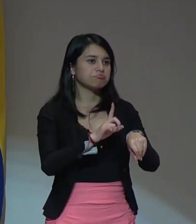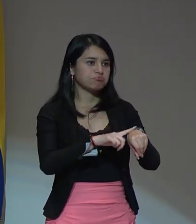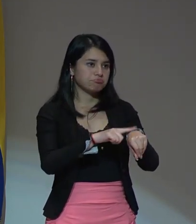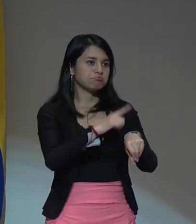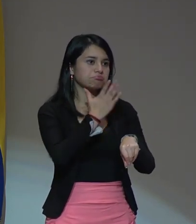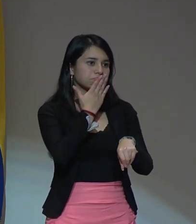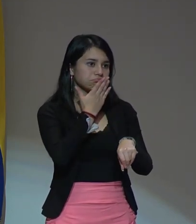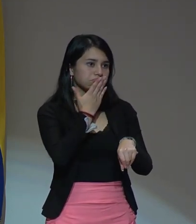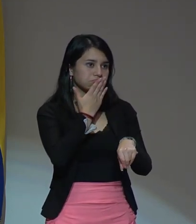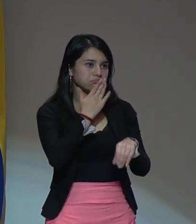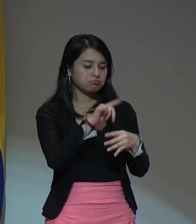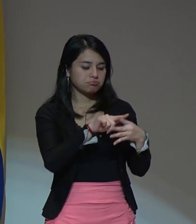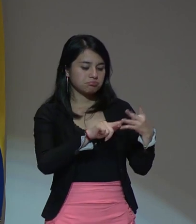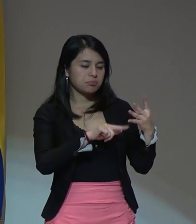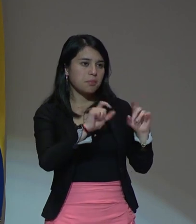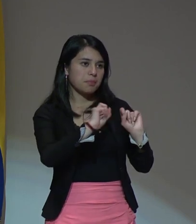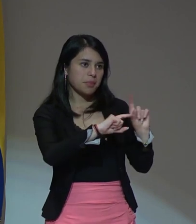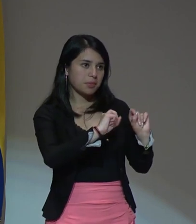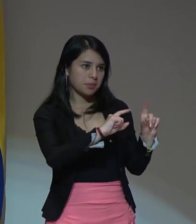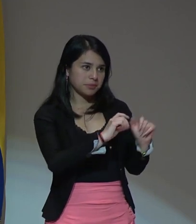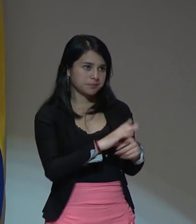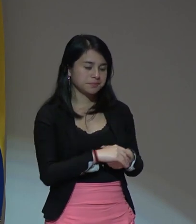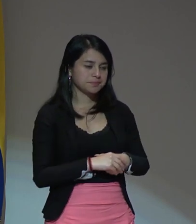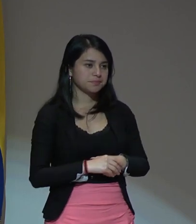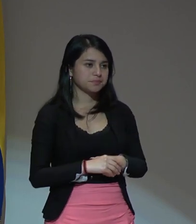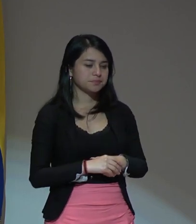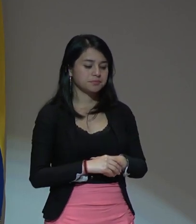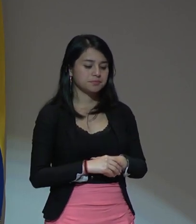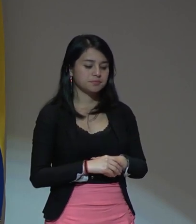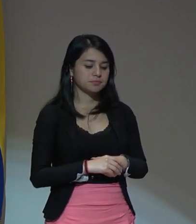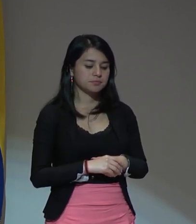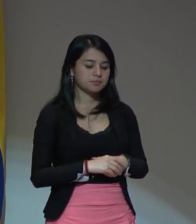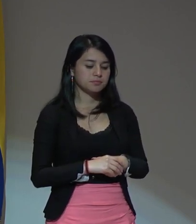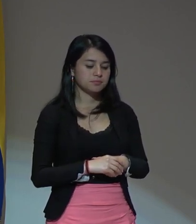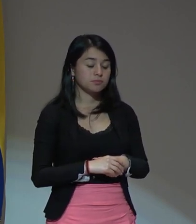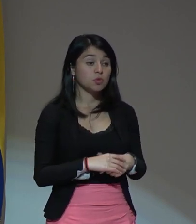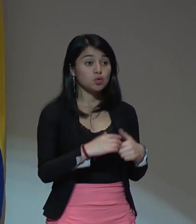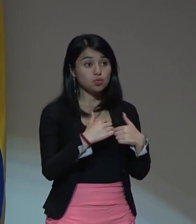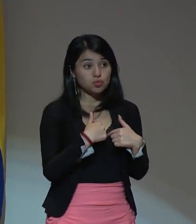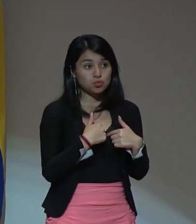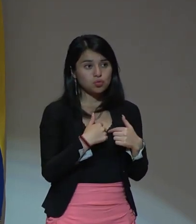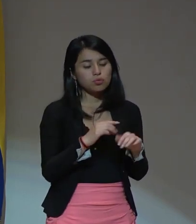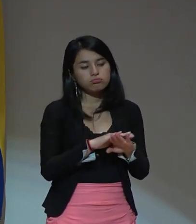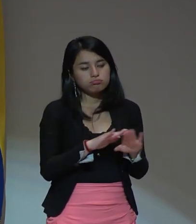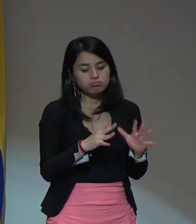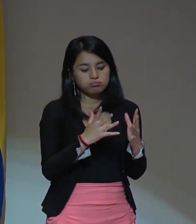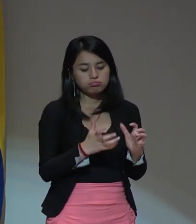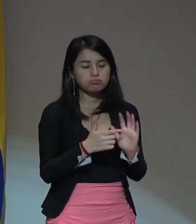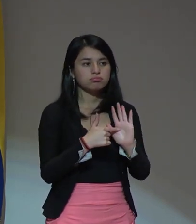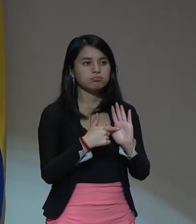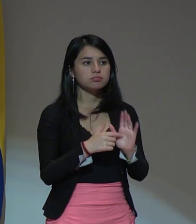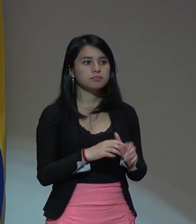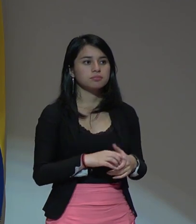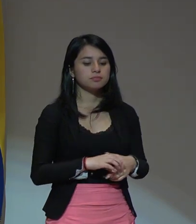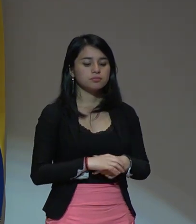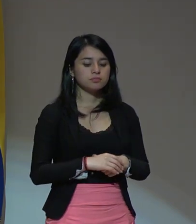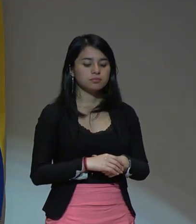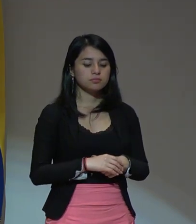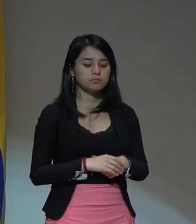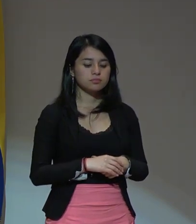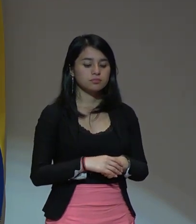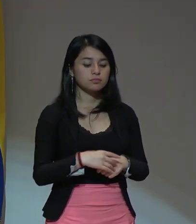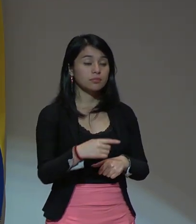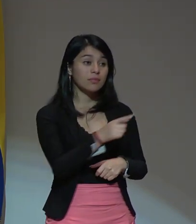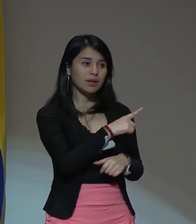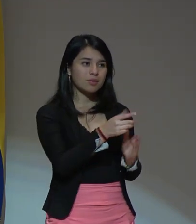en preguntar esto yo solamente quería porque